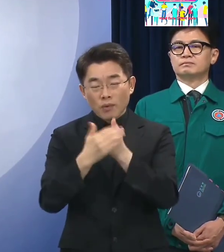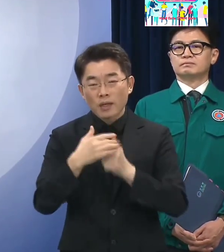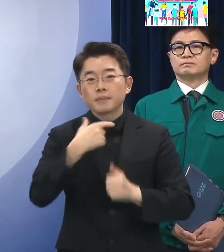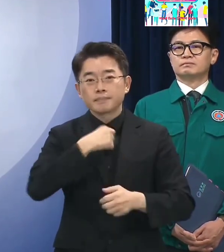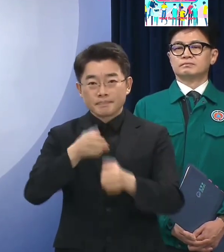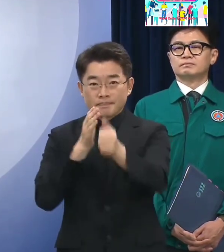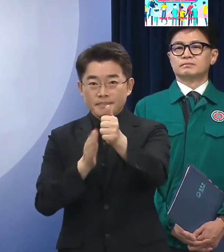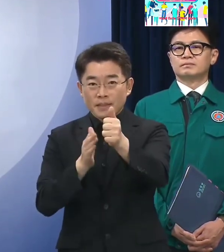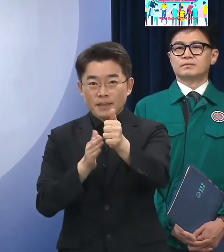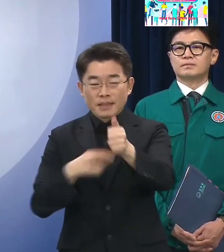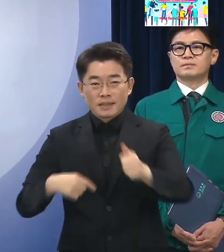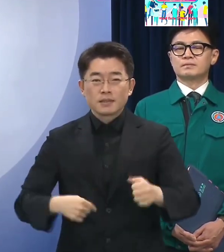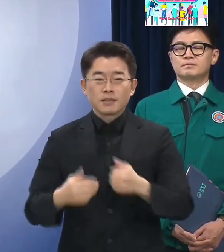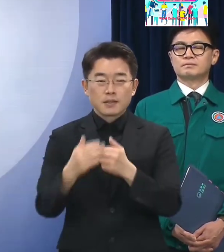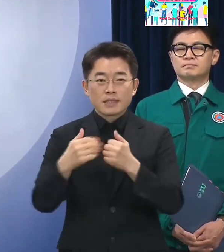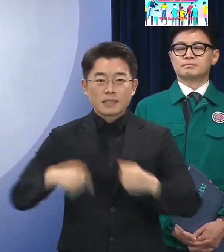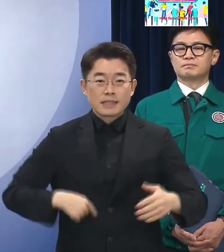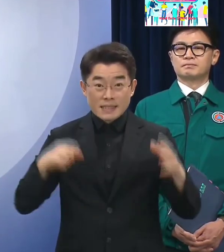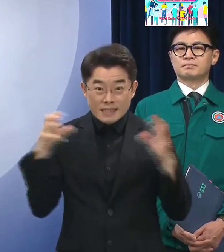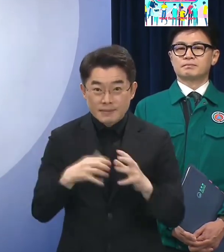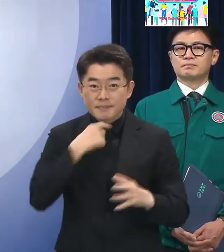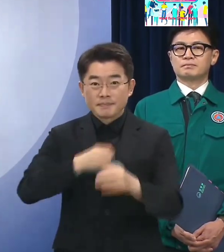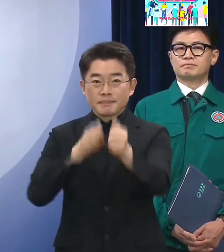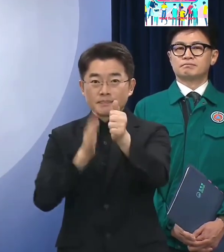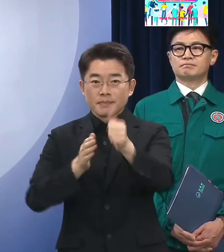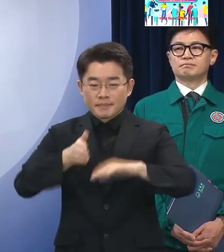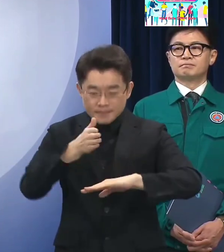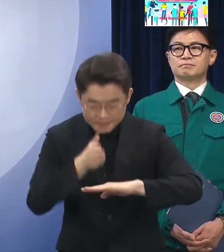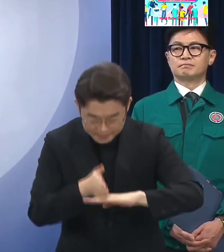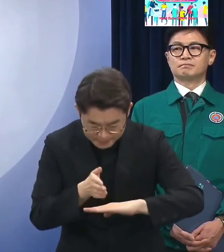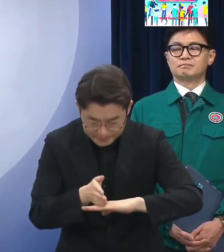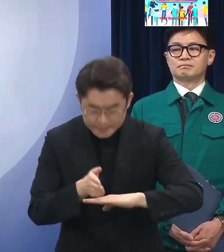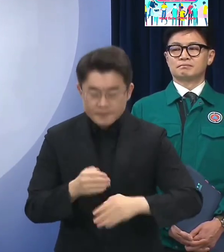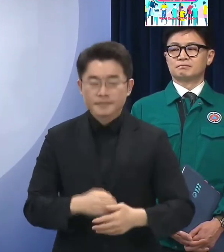협력하고 힘을 보태주시기 바랍니다 감사합니다